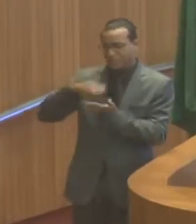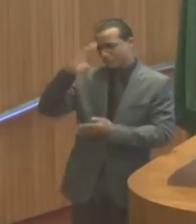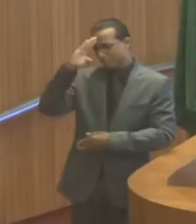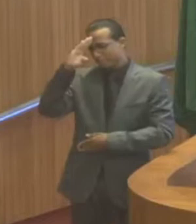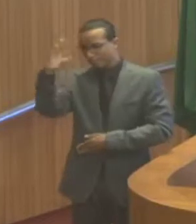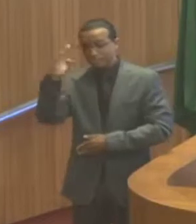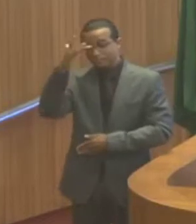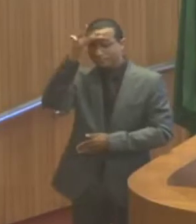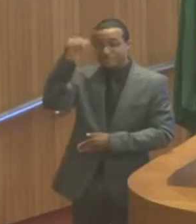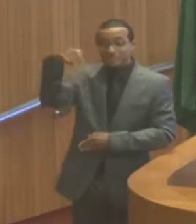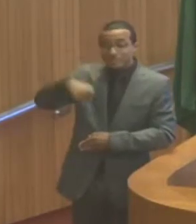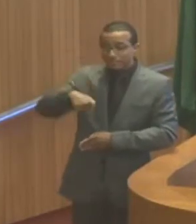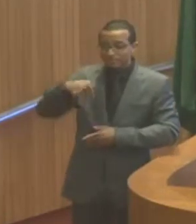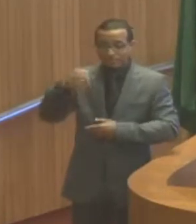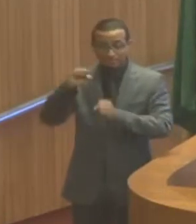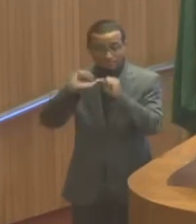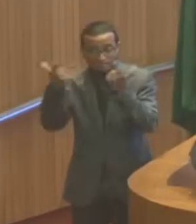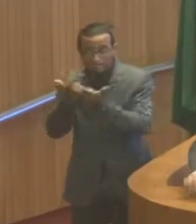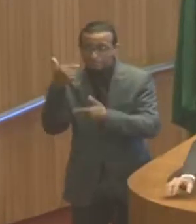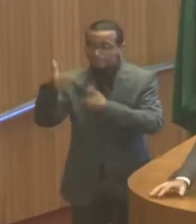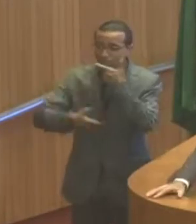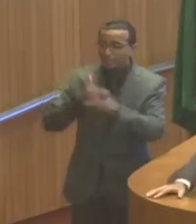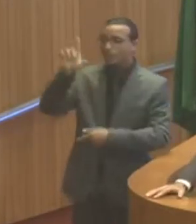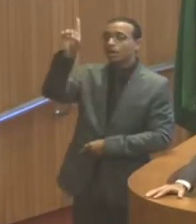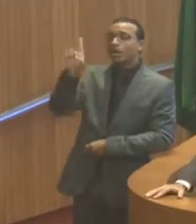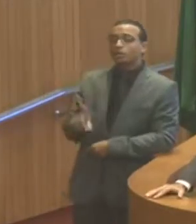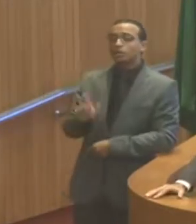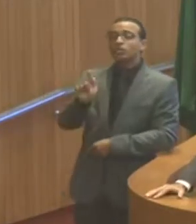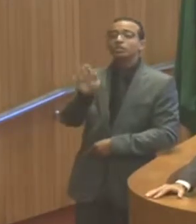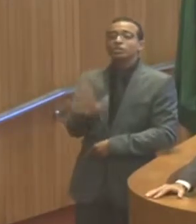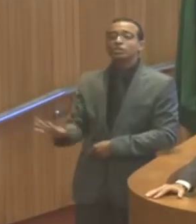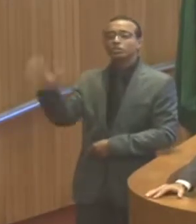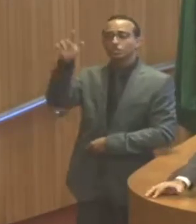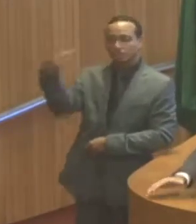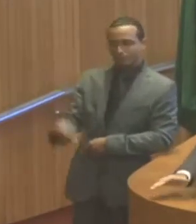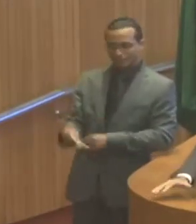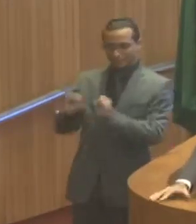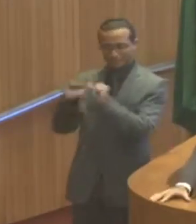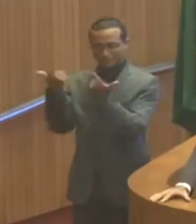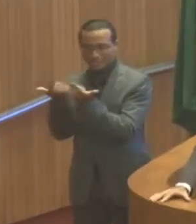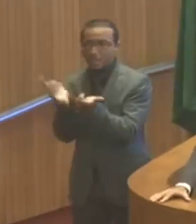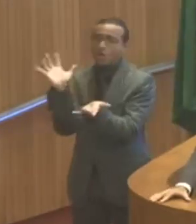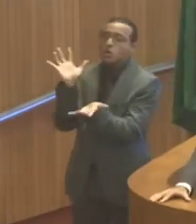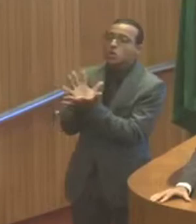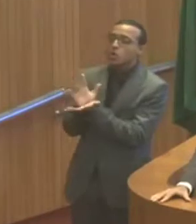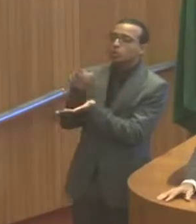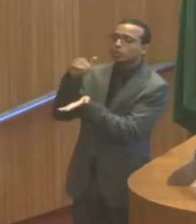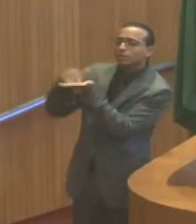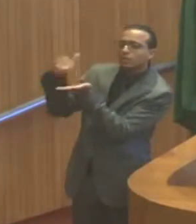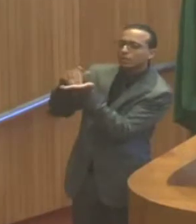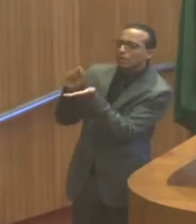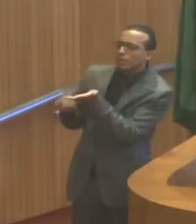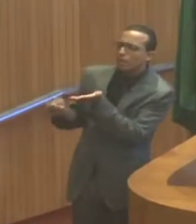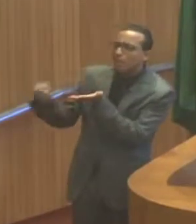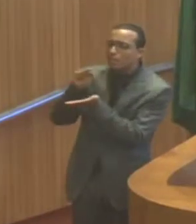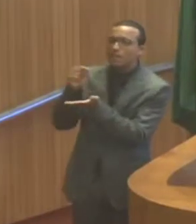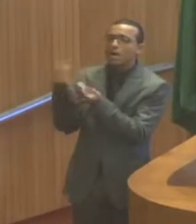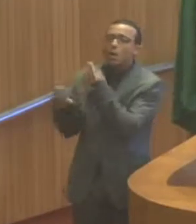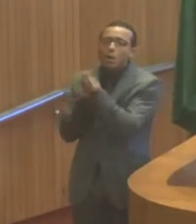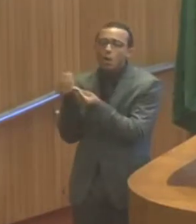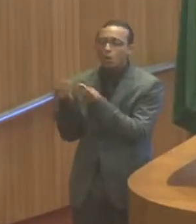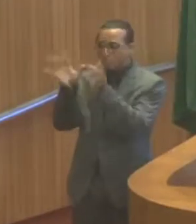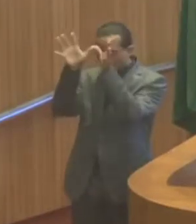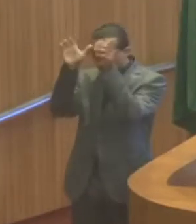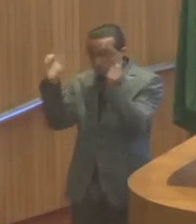a todos os servidores desta casa. A diretoria geral desta casa e seus assessores secretários. A diretoria geral